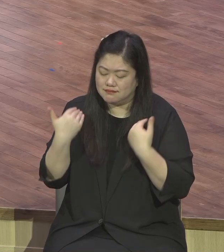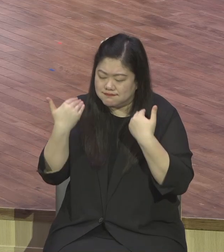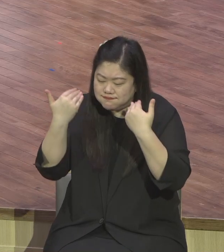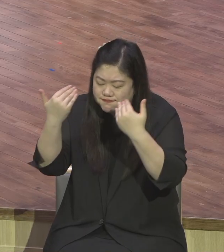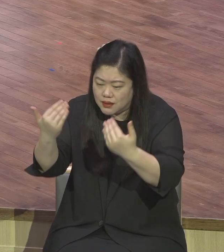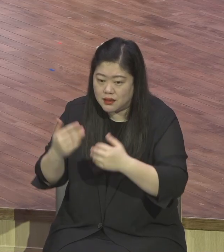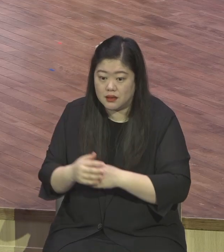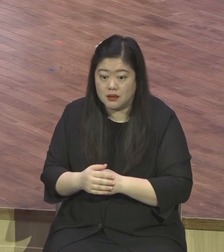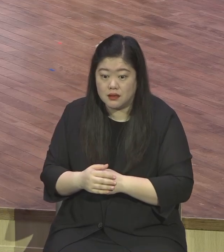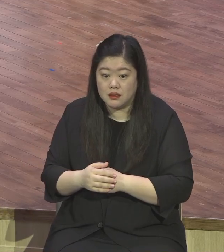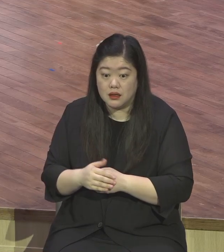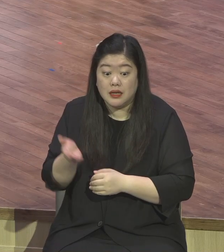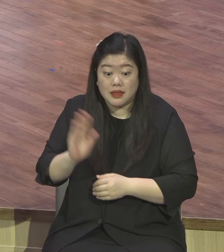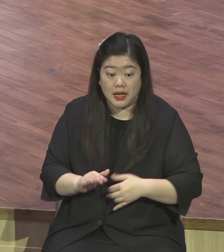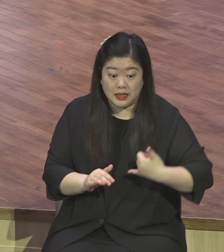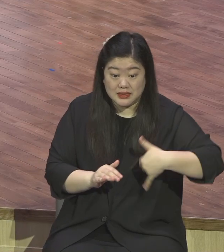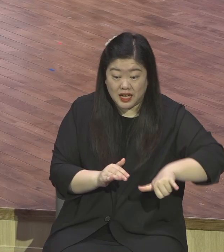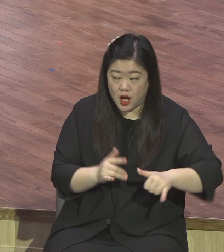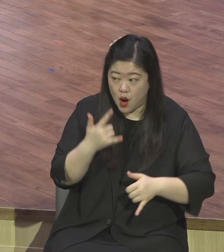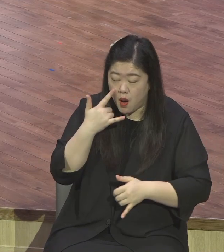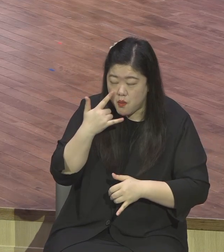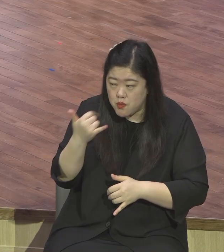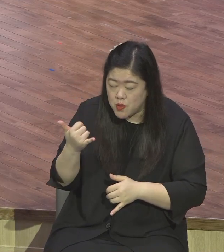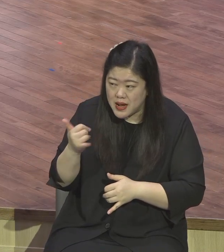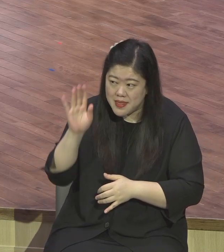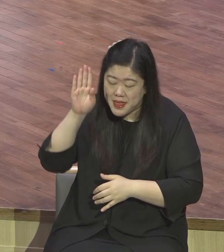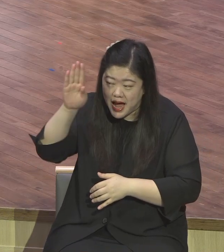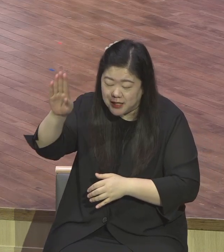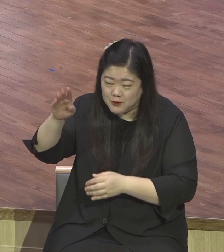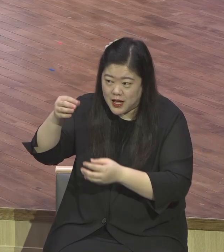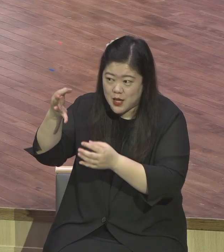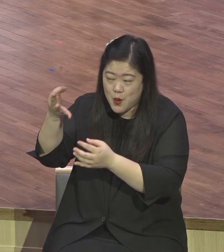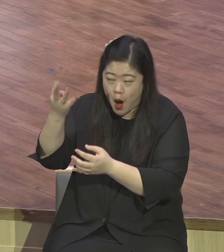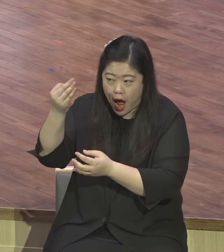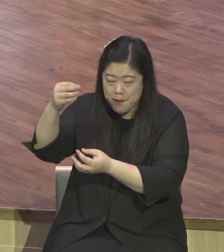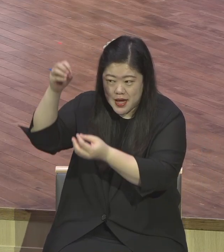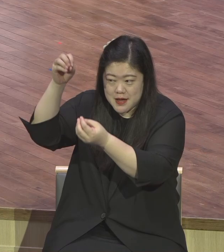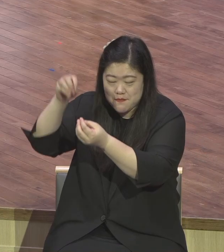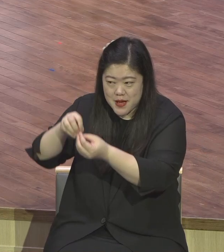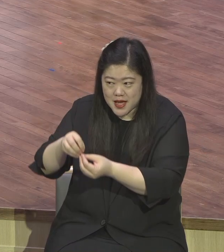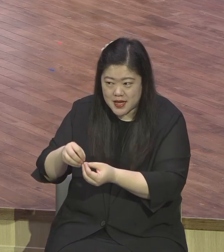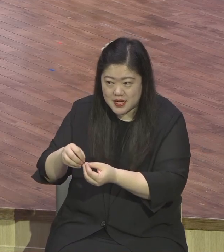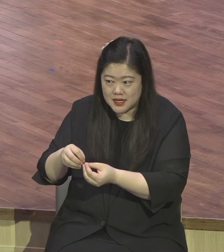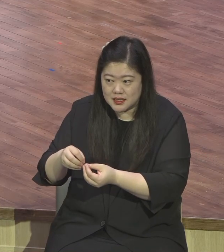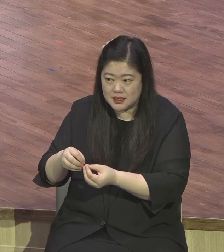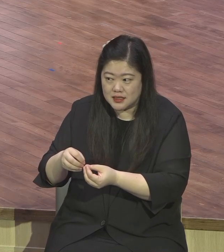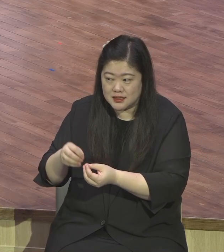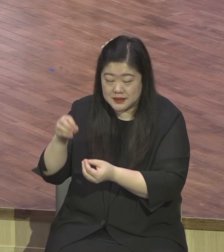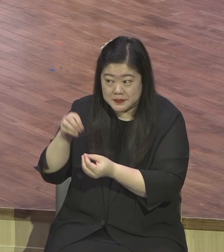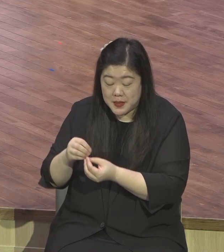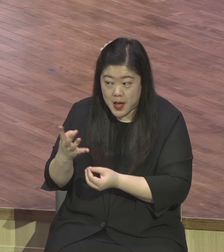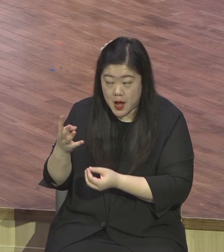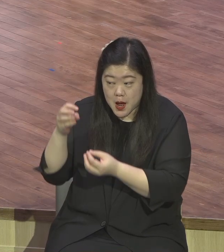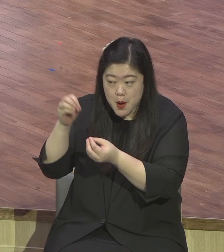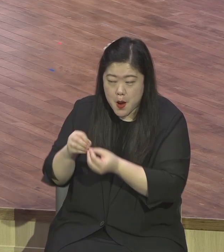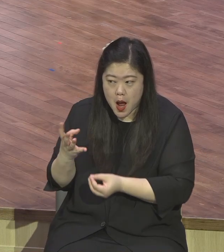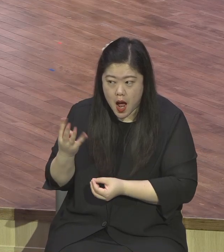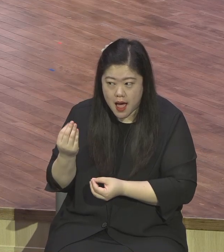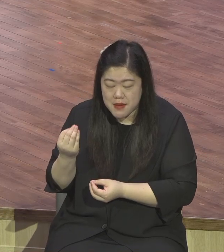지가 계산해 그러니 자네 애들 뭐 이렇게 사탕 좀 주다 좀 주라 안 주지요 애기